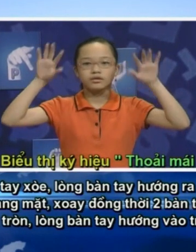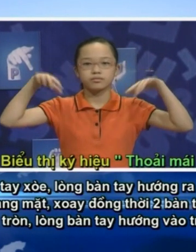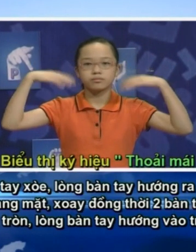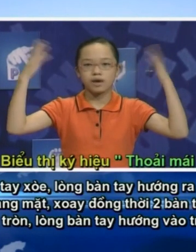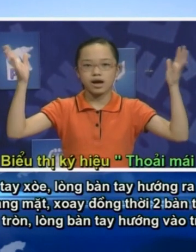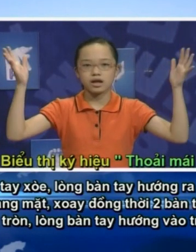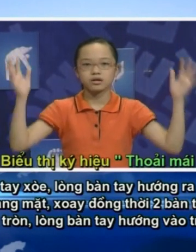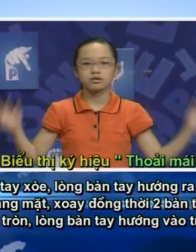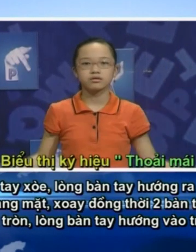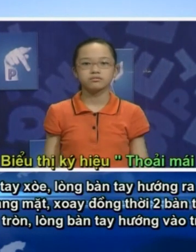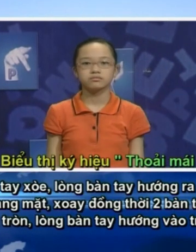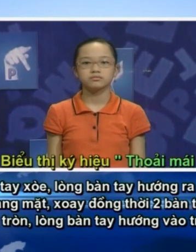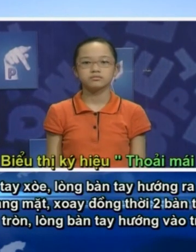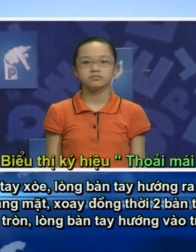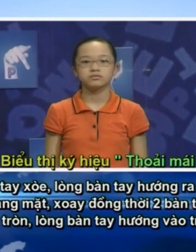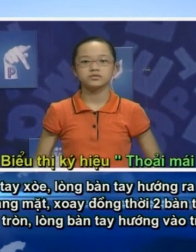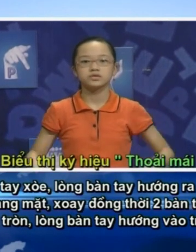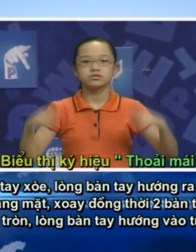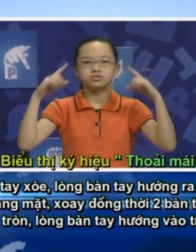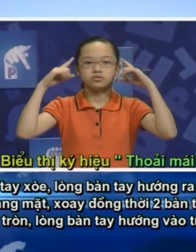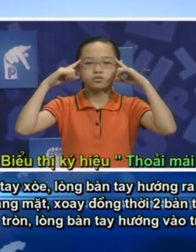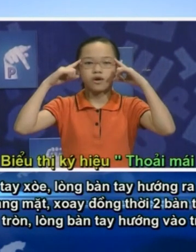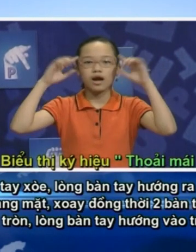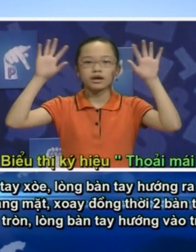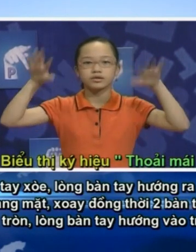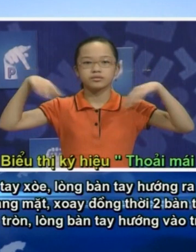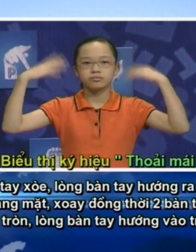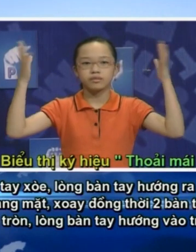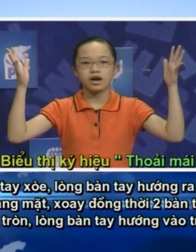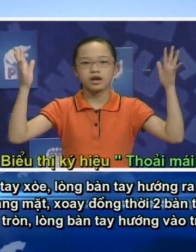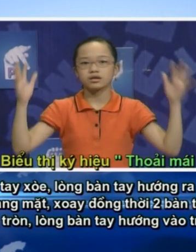ngang mặt Xoay đồng thời hai bàn tay theo hình tròn Lòng bàn tay hướng vào trong